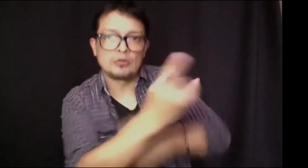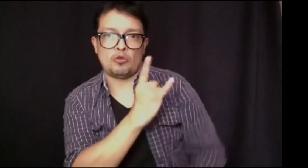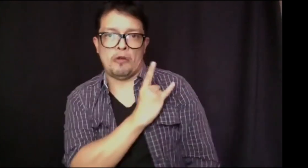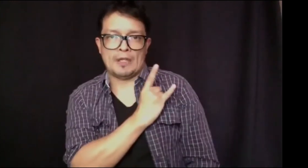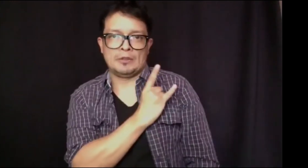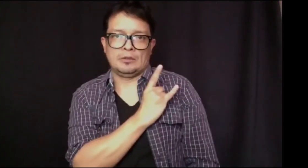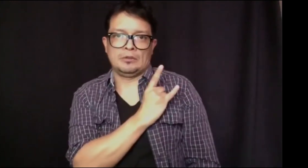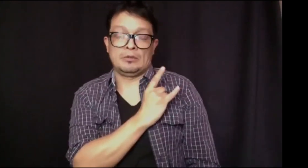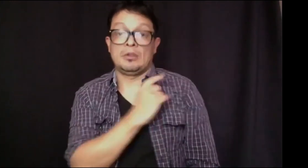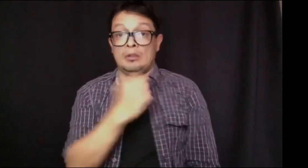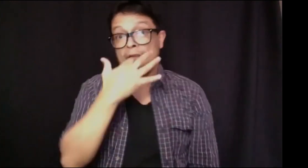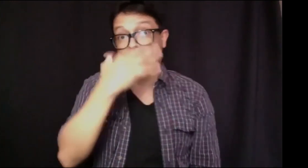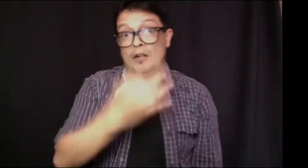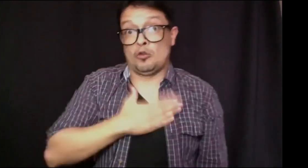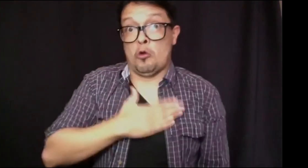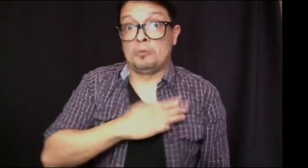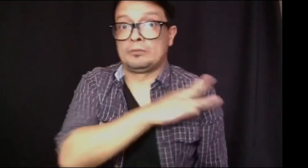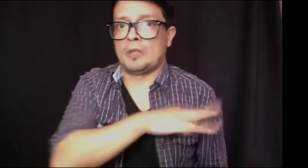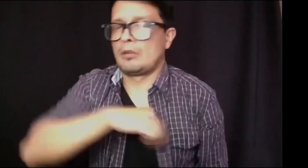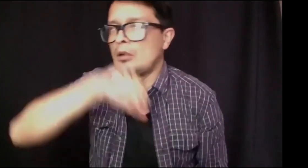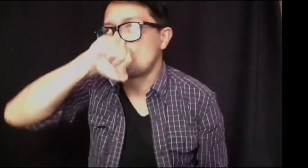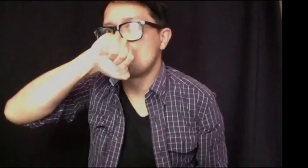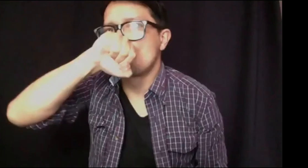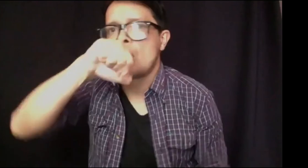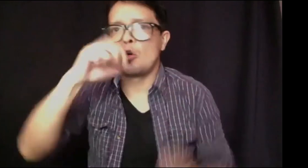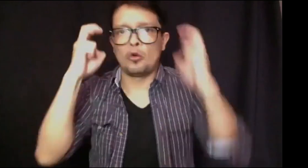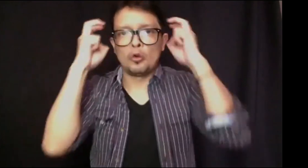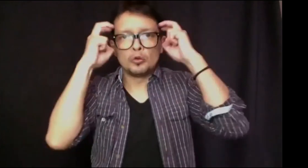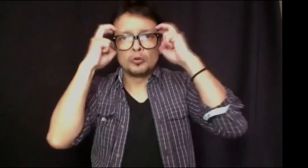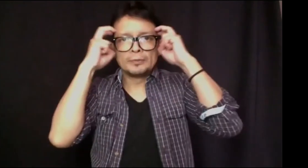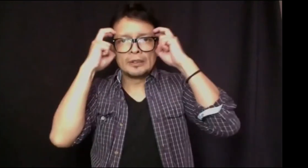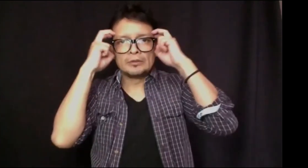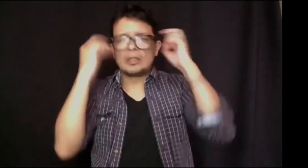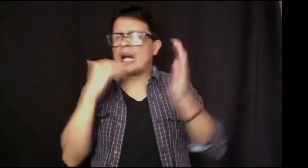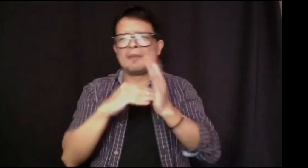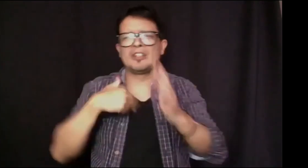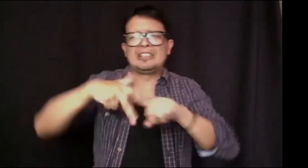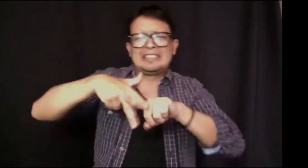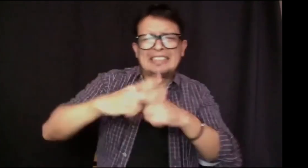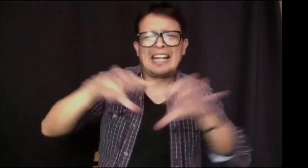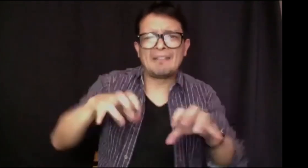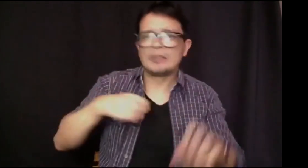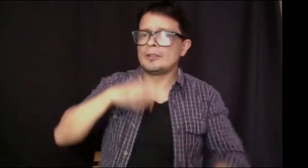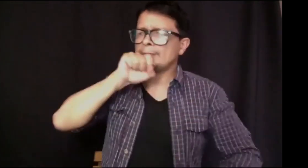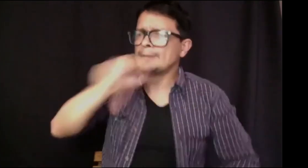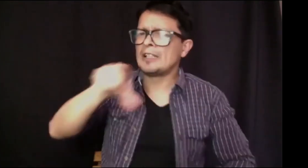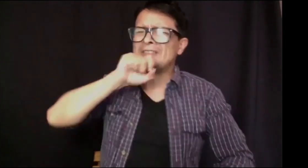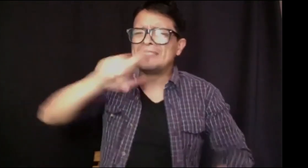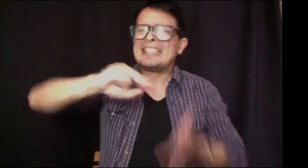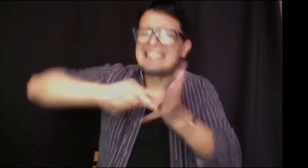Entonces, de esta forma, si se entendiera de esa perspectiva, sería mucho más fácil entrar a la educación superior. En lo personal, a mí, me